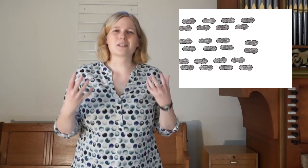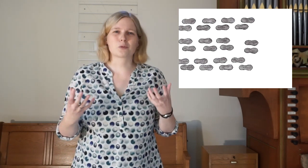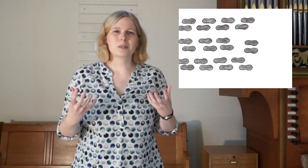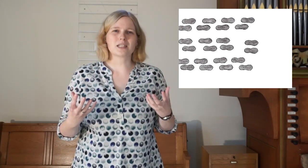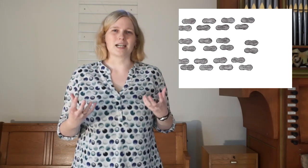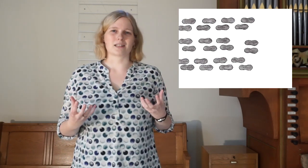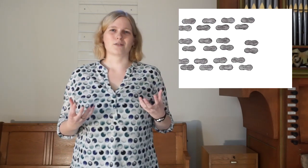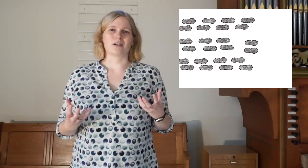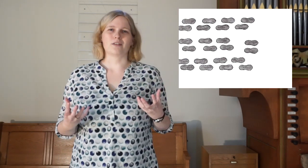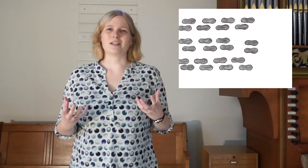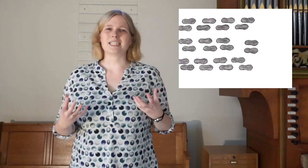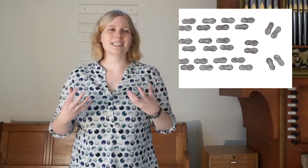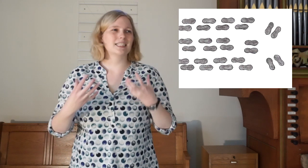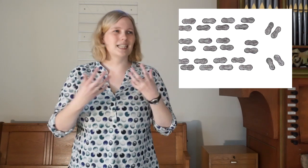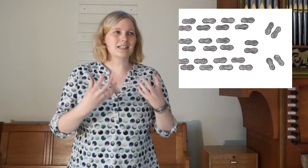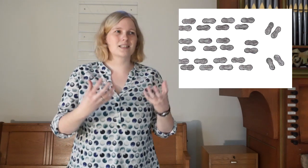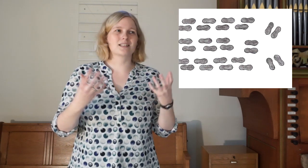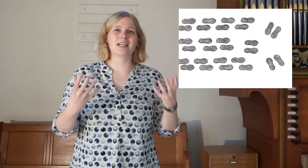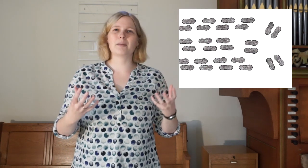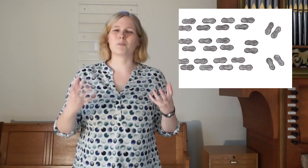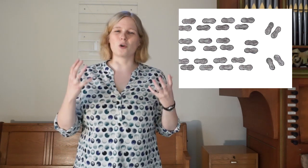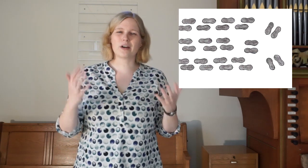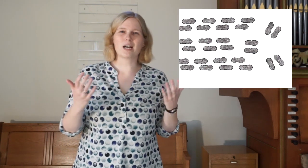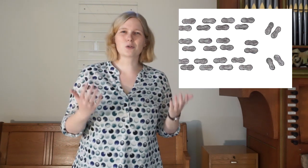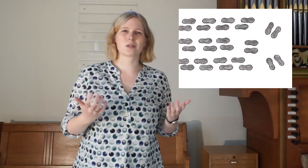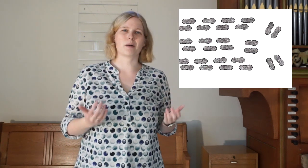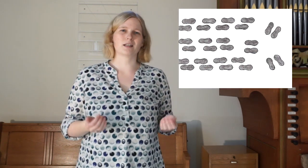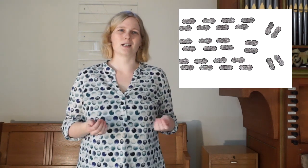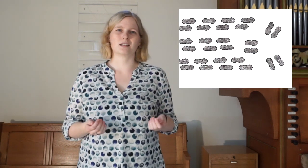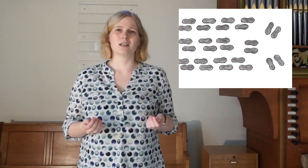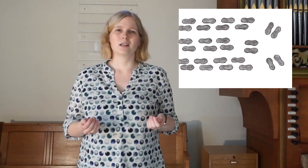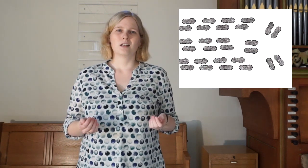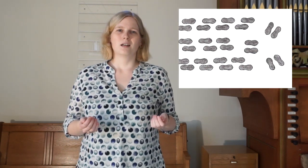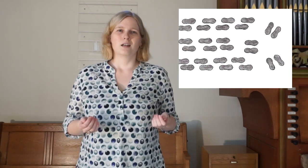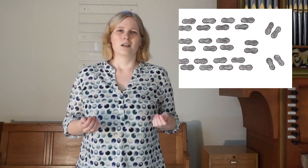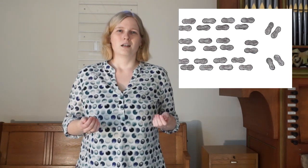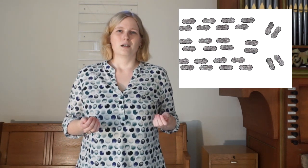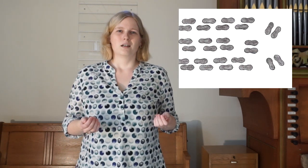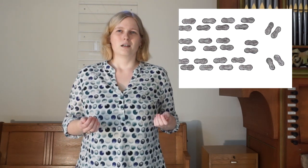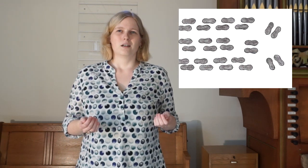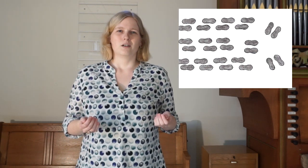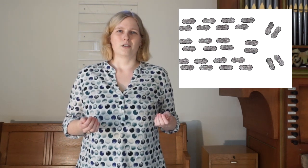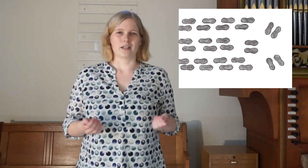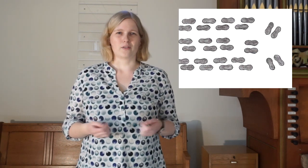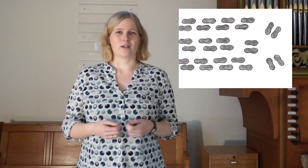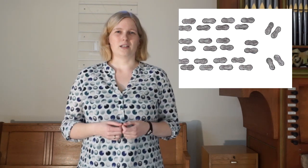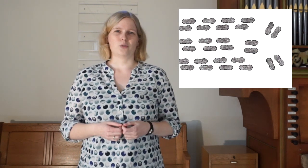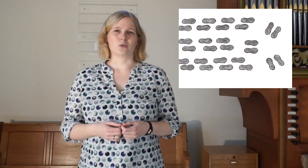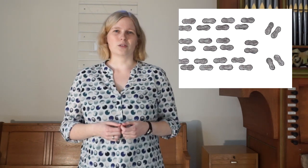so mitreißend war. Weil der ihr ganzes Leben neu ausgemacht hat. Und jetzt war er tot.